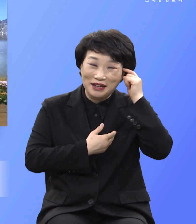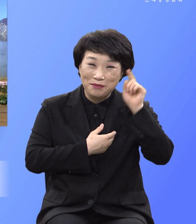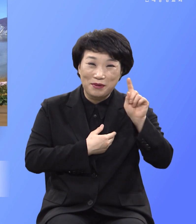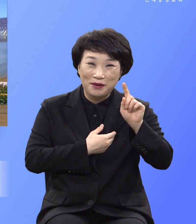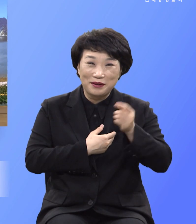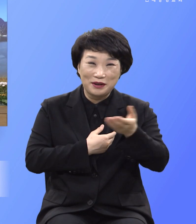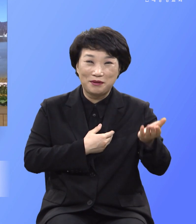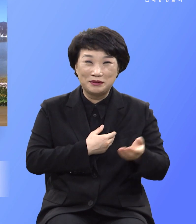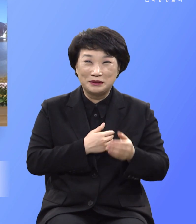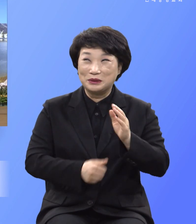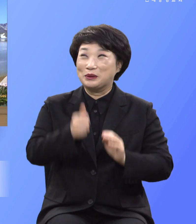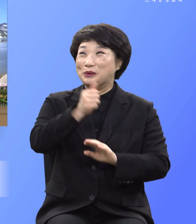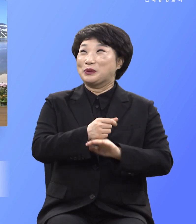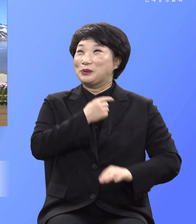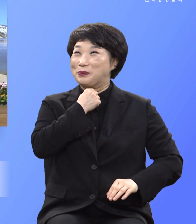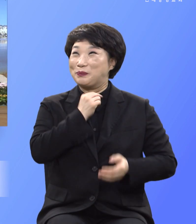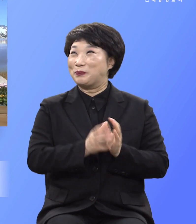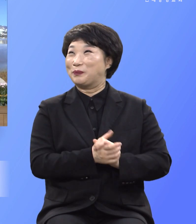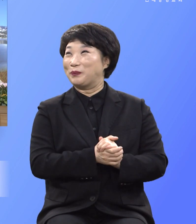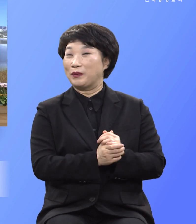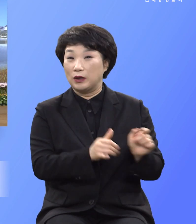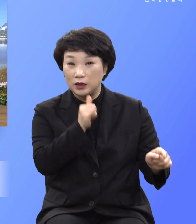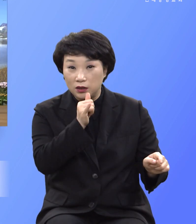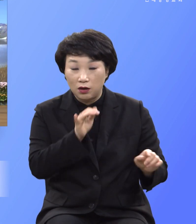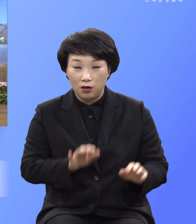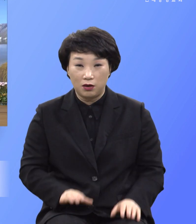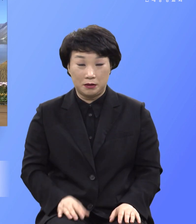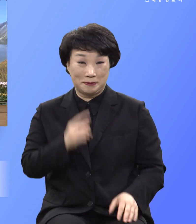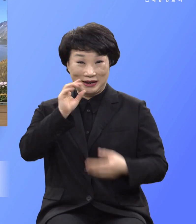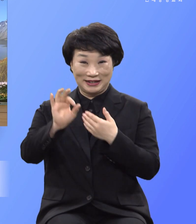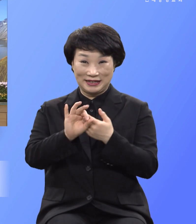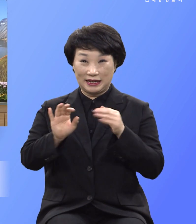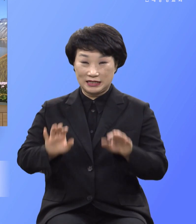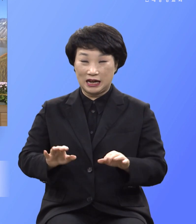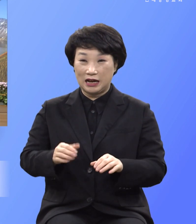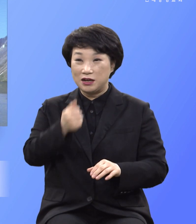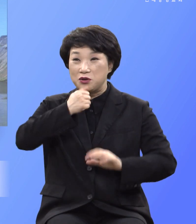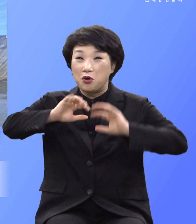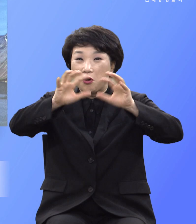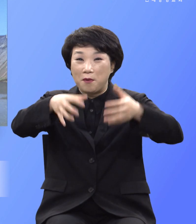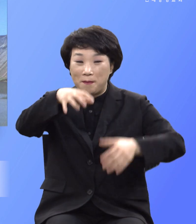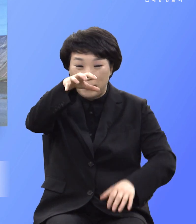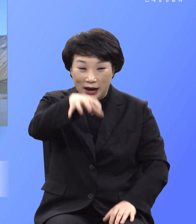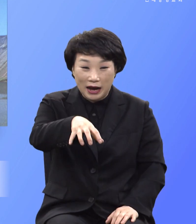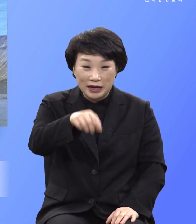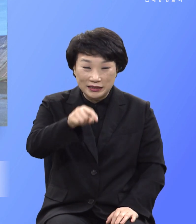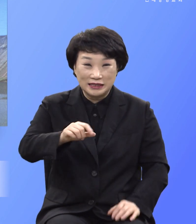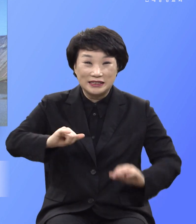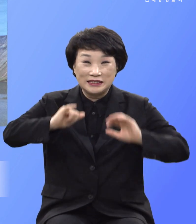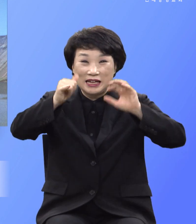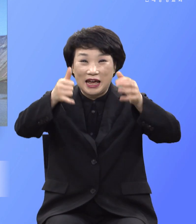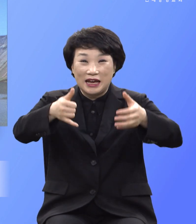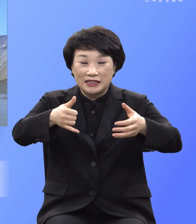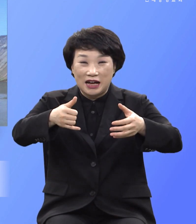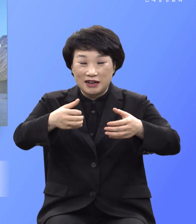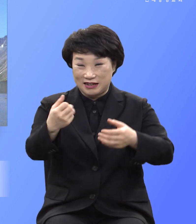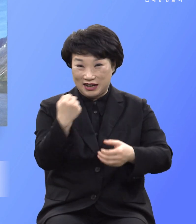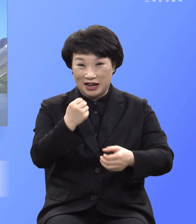예수가 만약에 노마라고는 세계적 강대국을